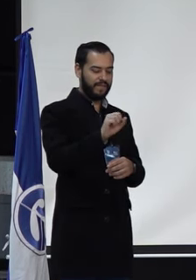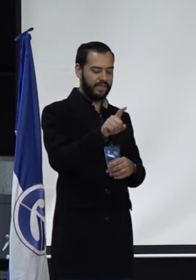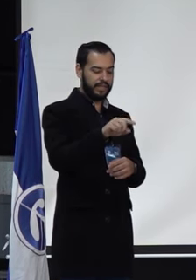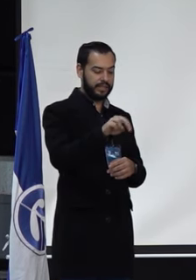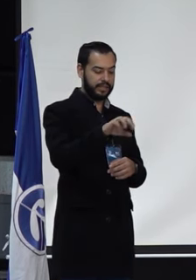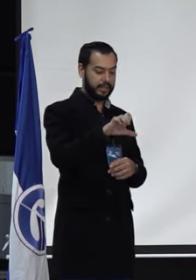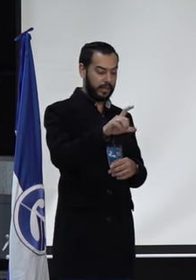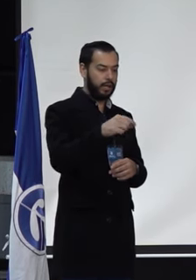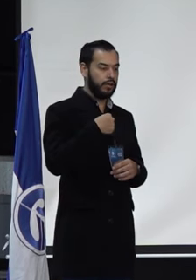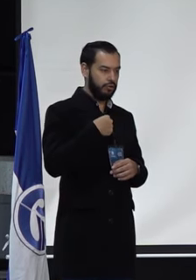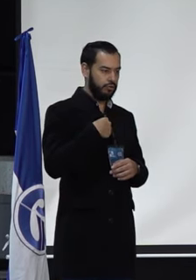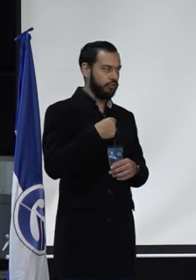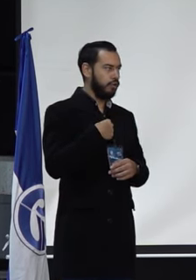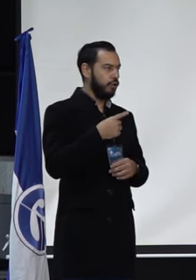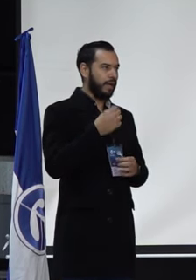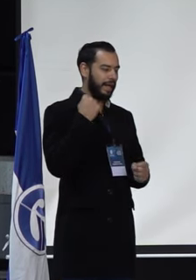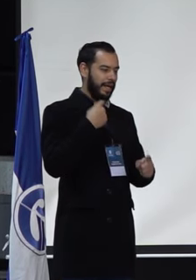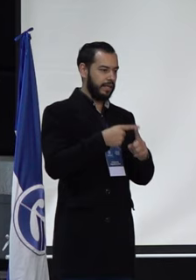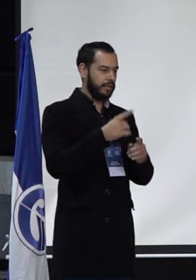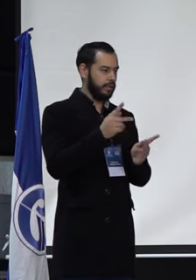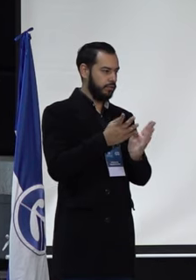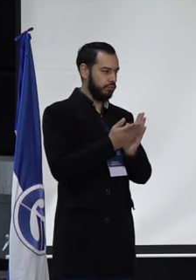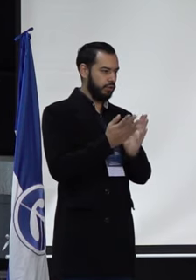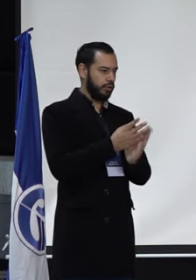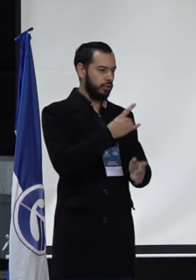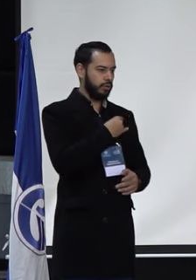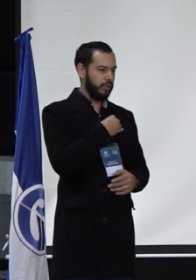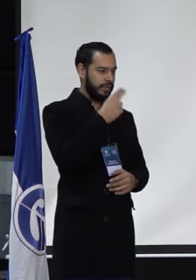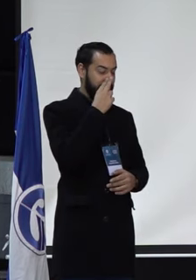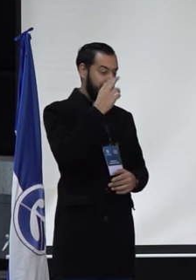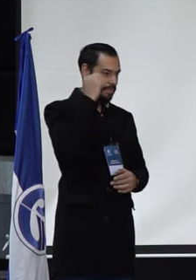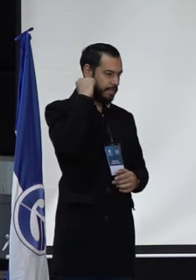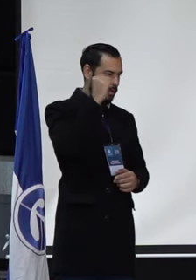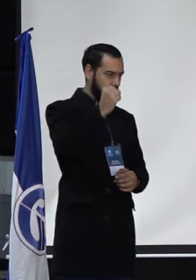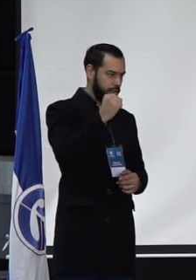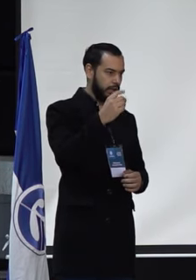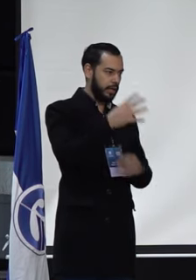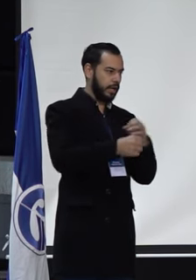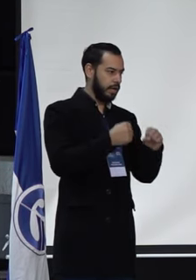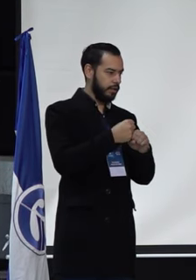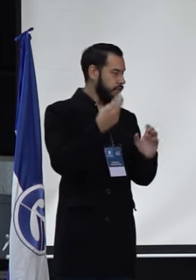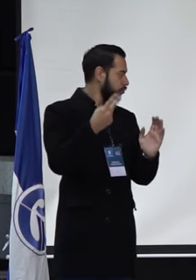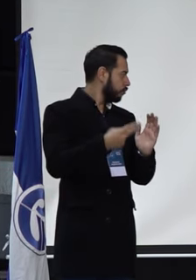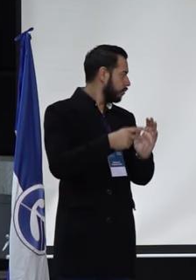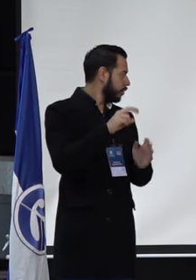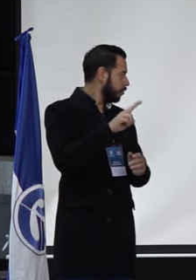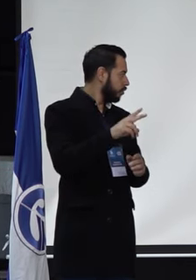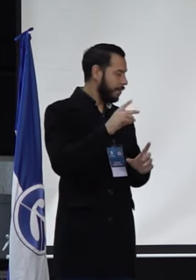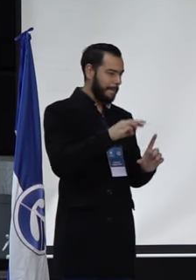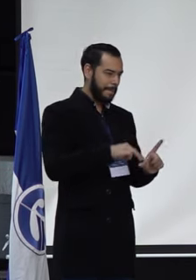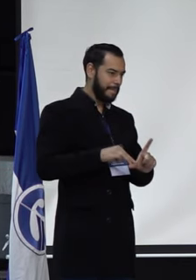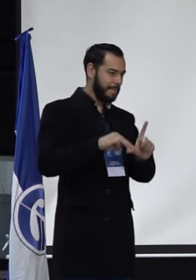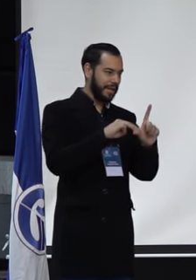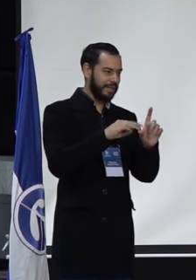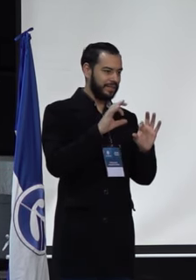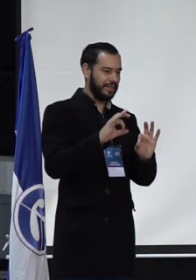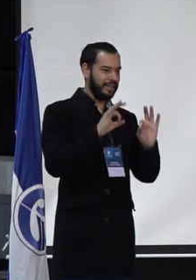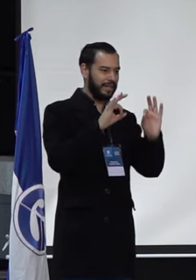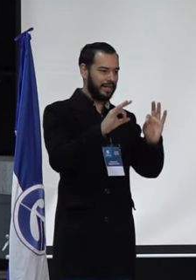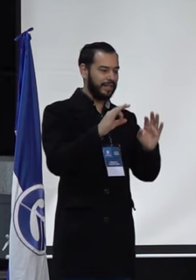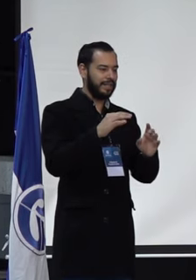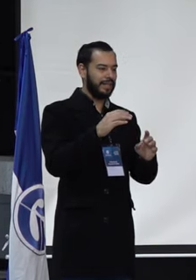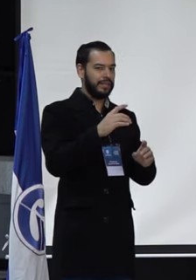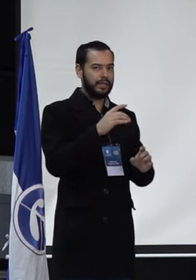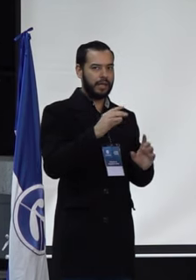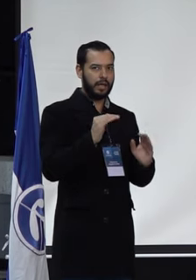la Universidad Pedagógica Nacional, graduada en el 2002, mágister en evaluación y aseguramiento de la calidad en educación de la Universidad Externa